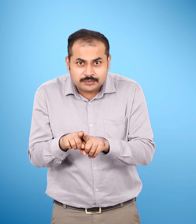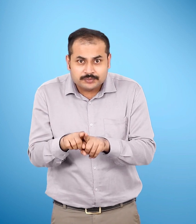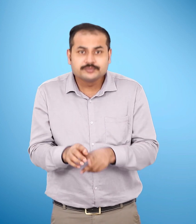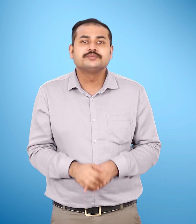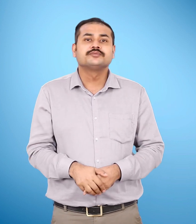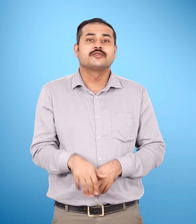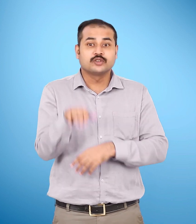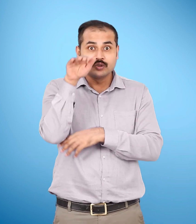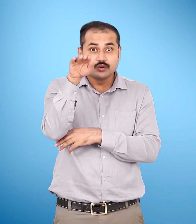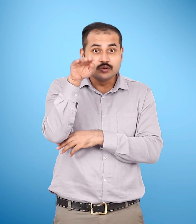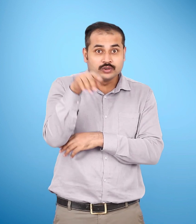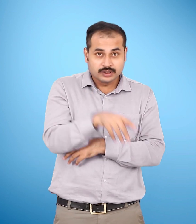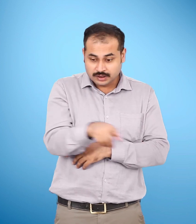उठ जितना